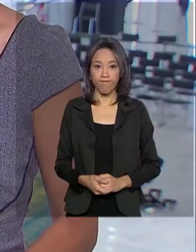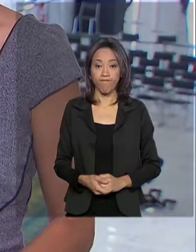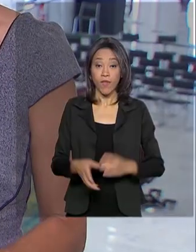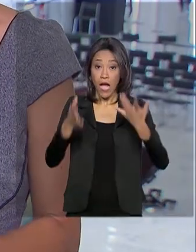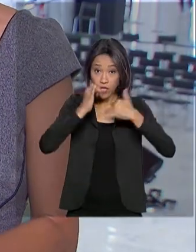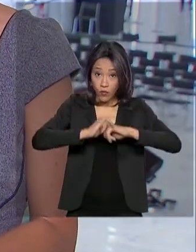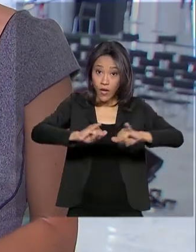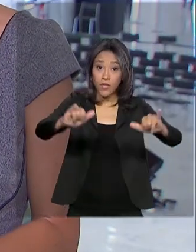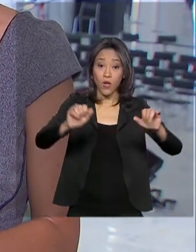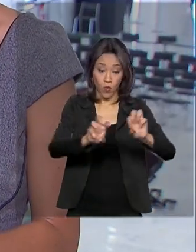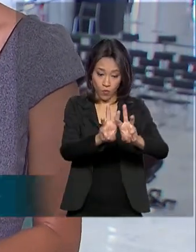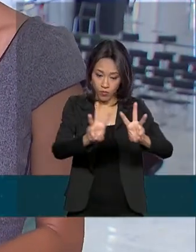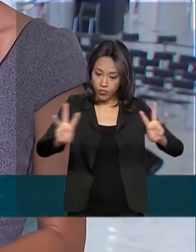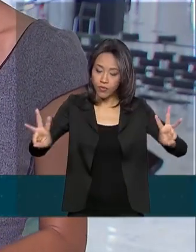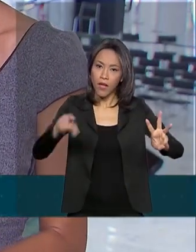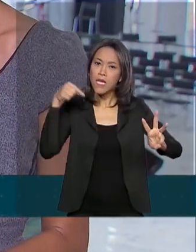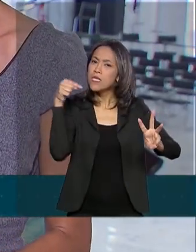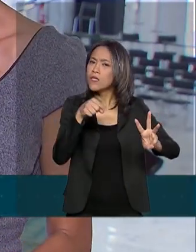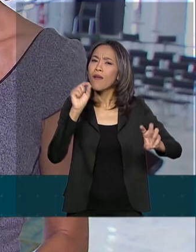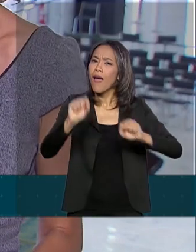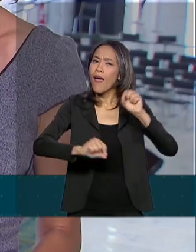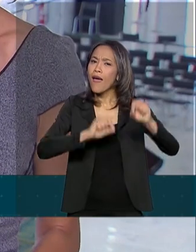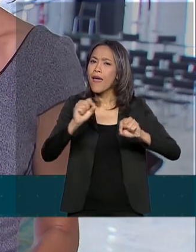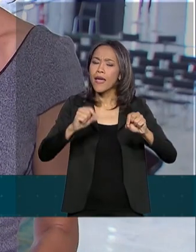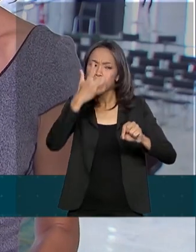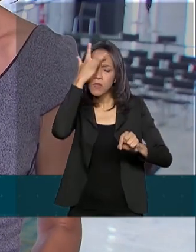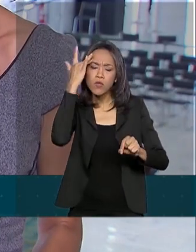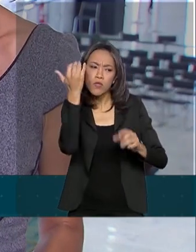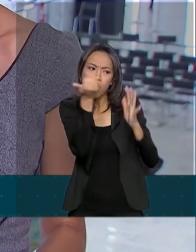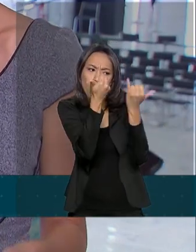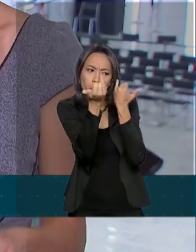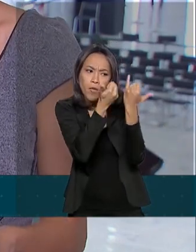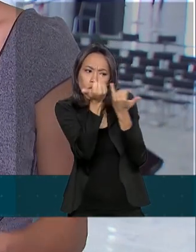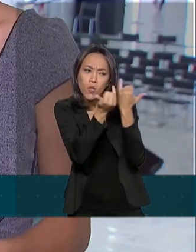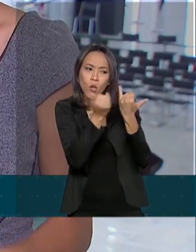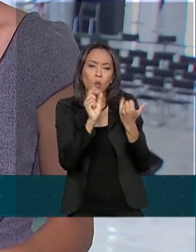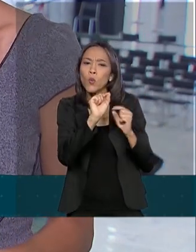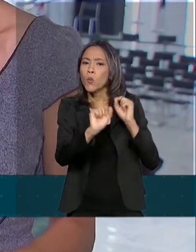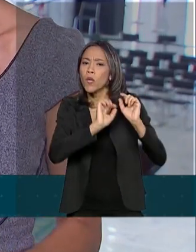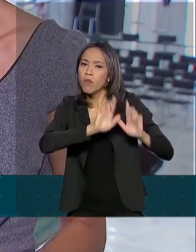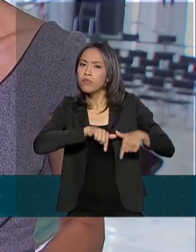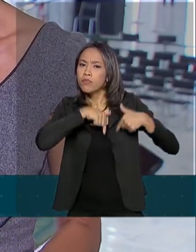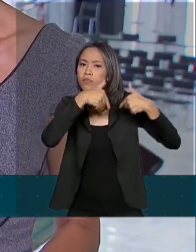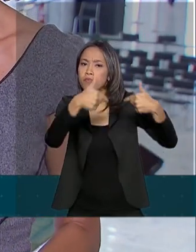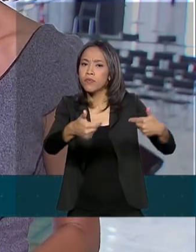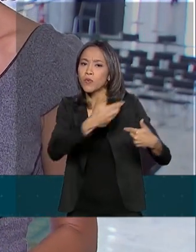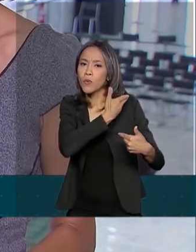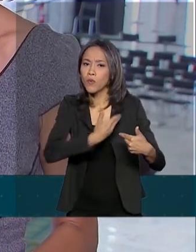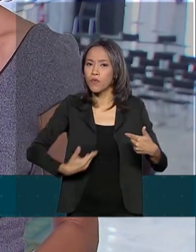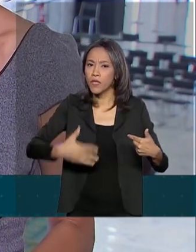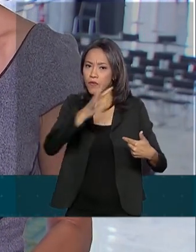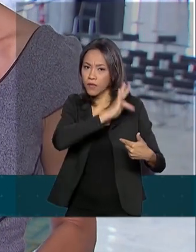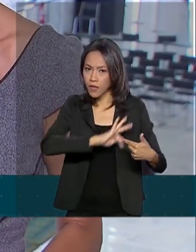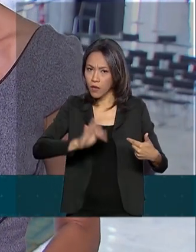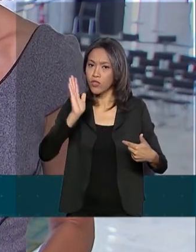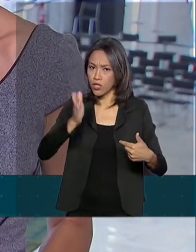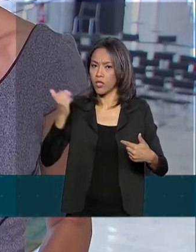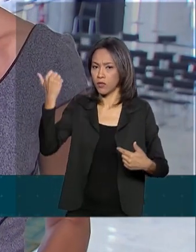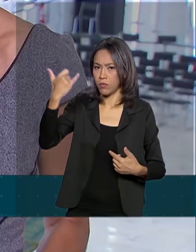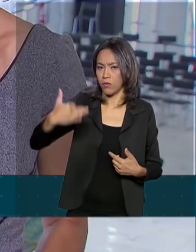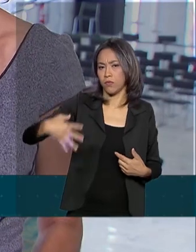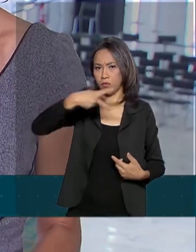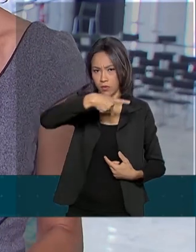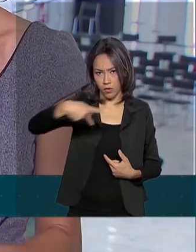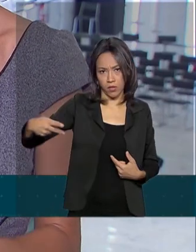divulgação é uma forma de manter a população informada sobre as atividades do governo, segundo destacou o presidente Jair